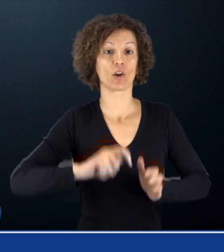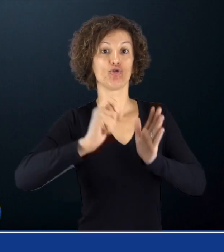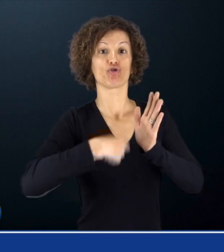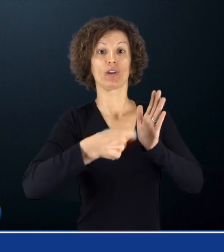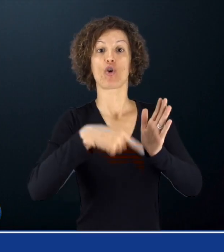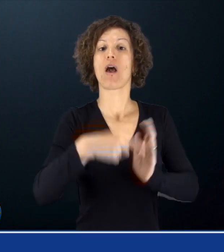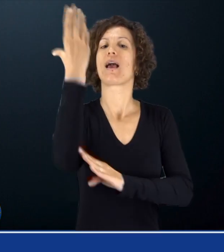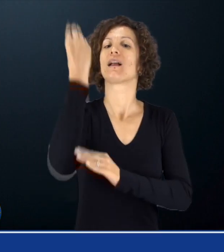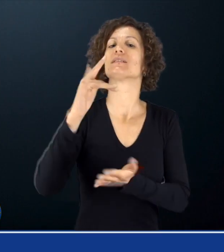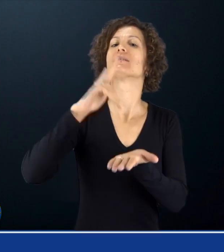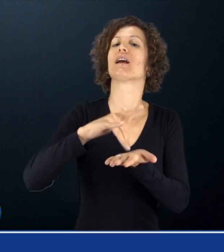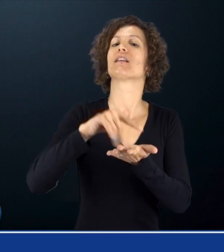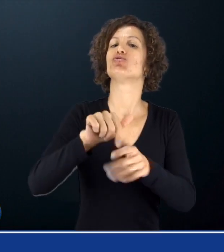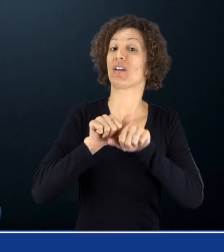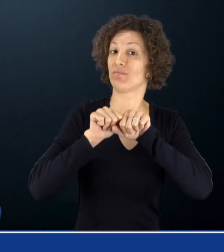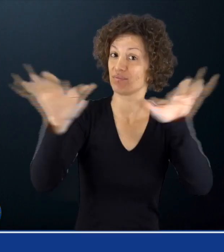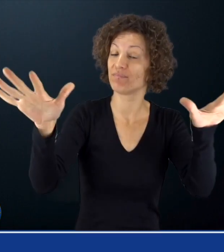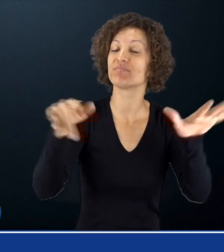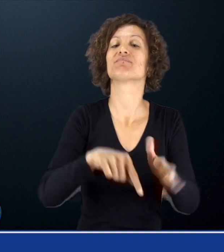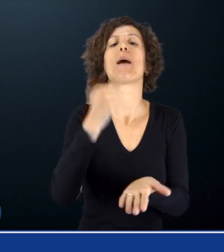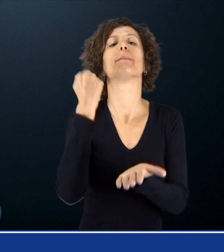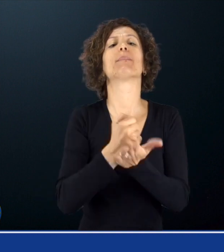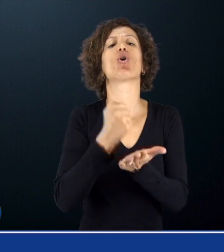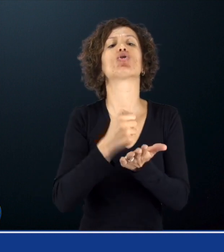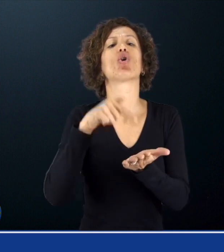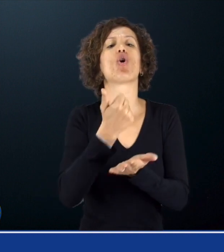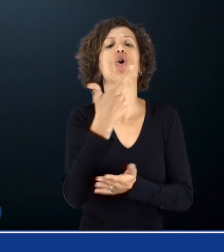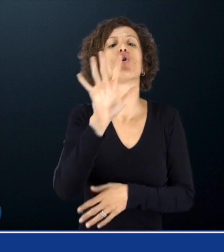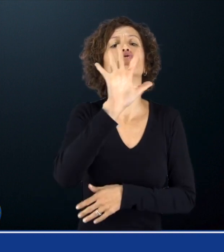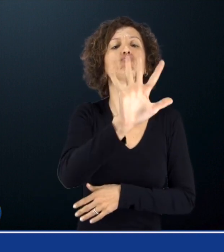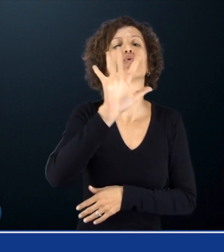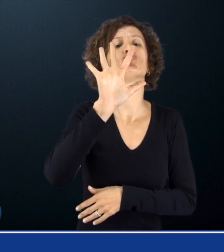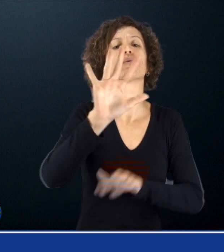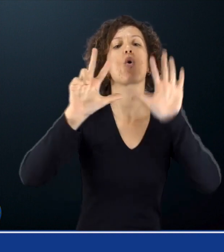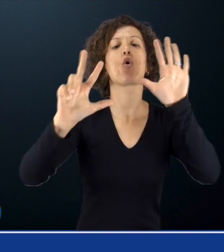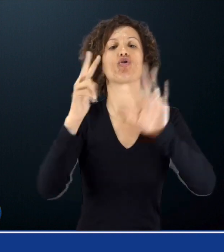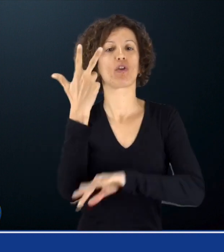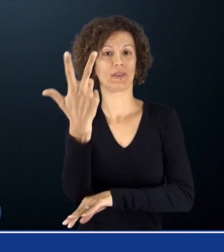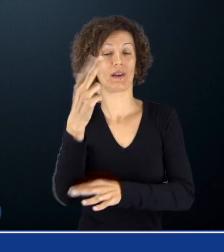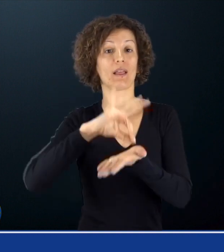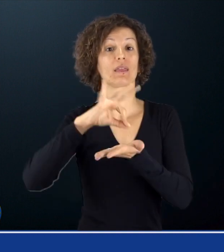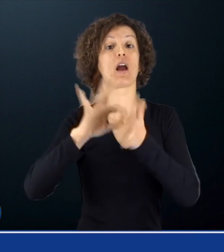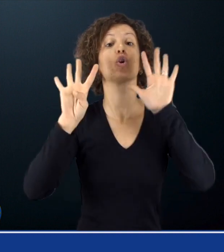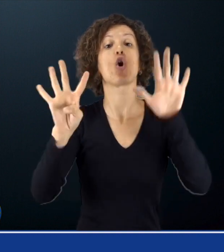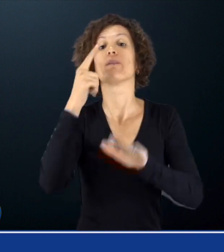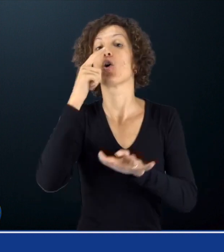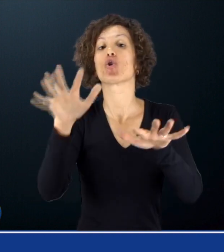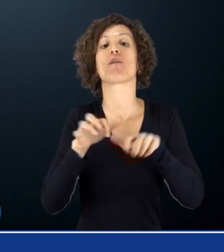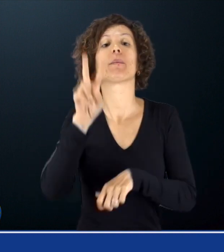Circolare ENS con protocollo numero 5583 del giorno 9 novembre 2022 che ha come